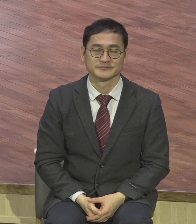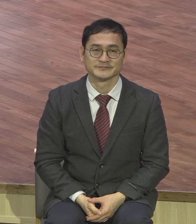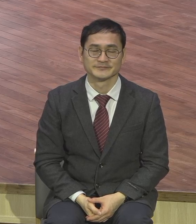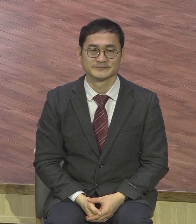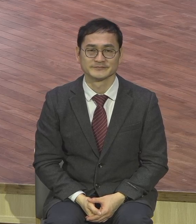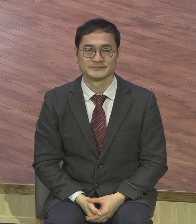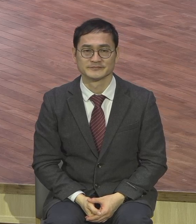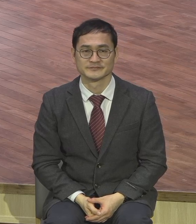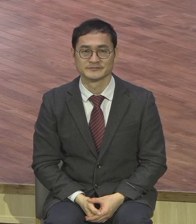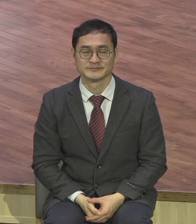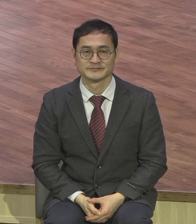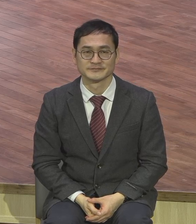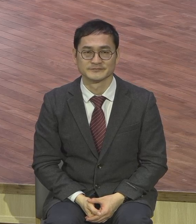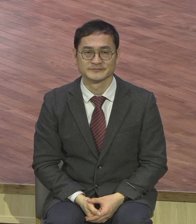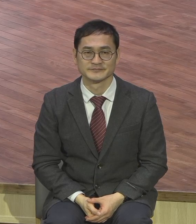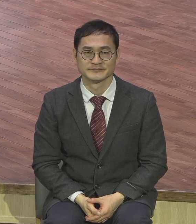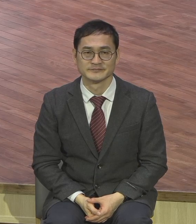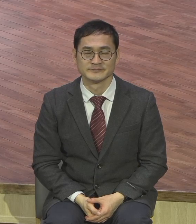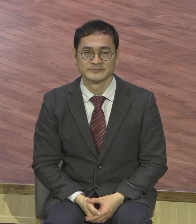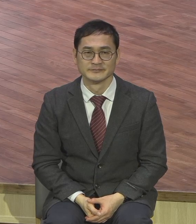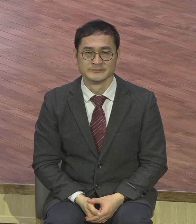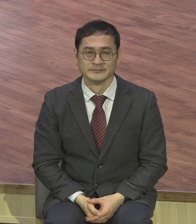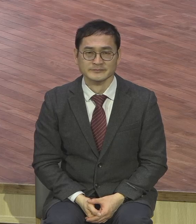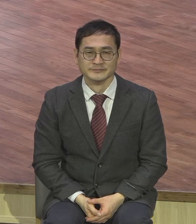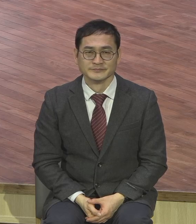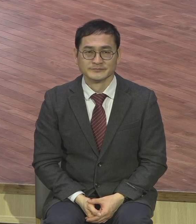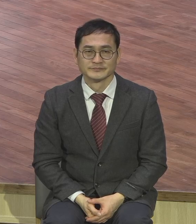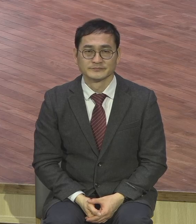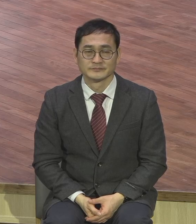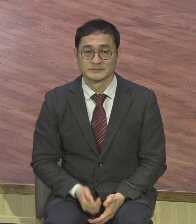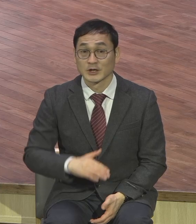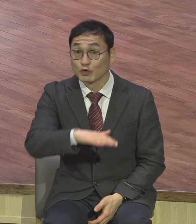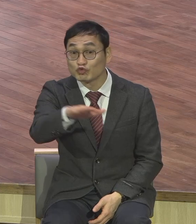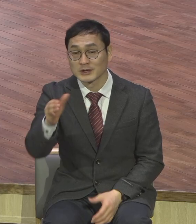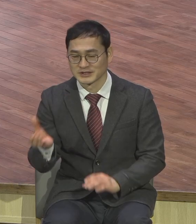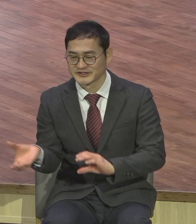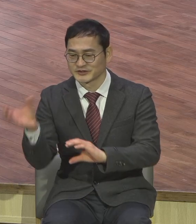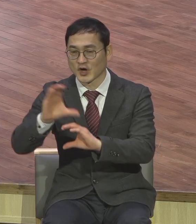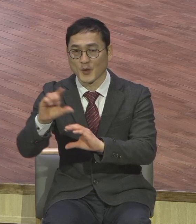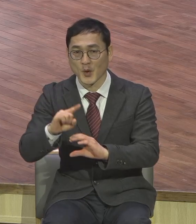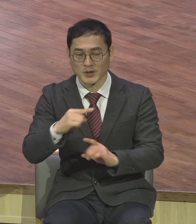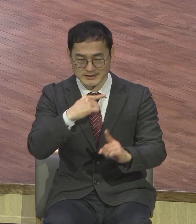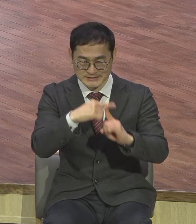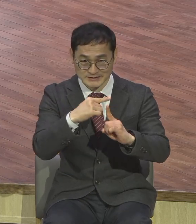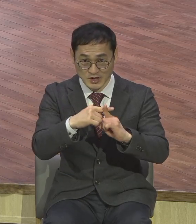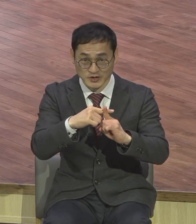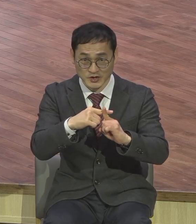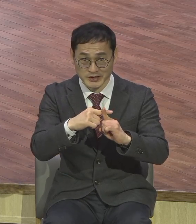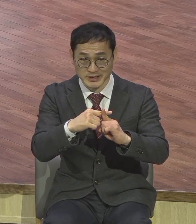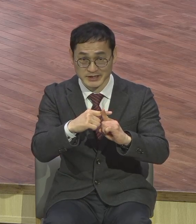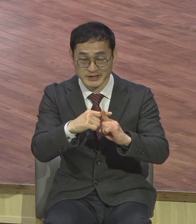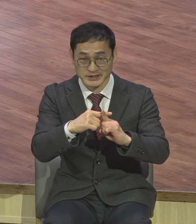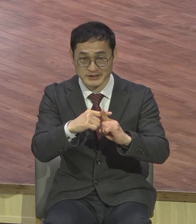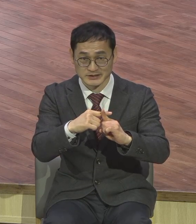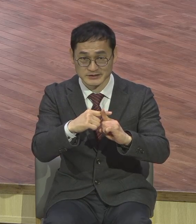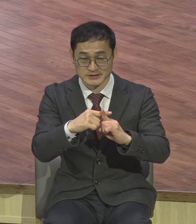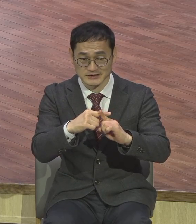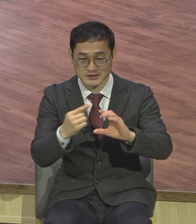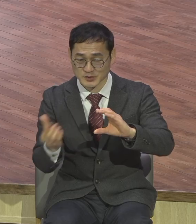진행됩니다 그런데 우리는 여기에서 한 걸음 더 나아가서 우리는 긍정적 수준을 넘어서 우리는 뭐요